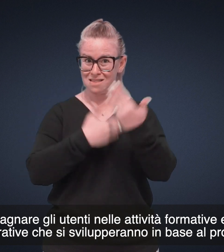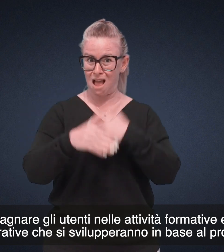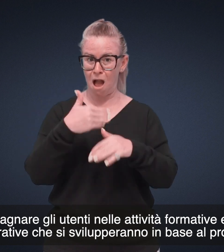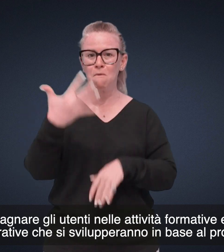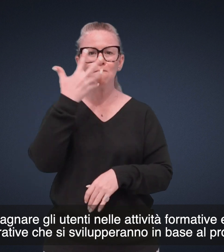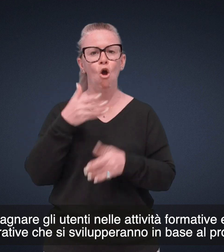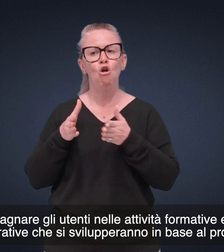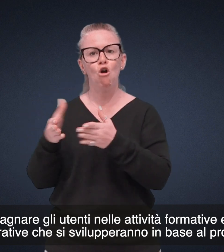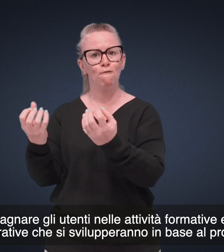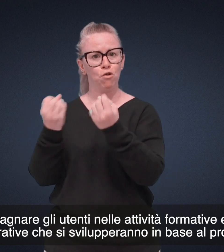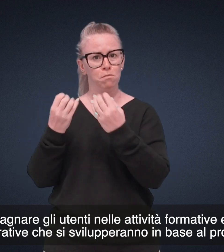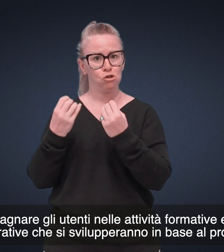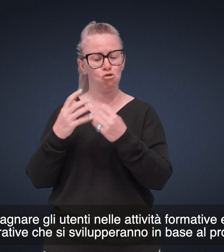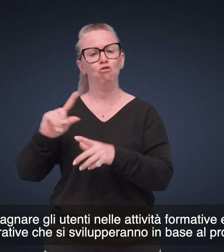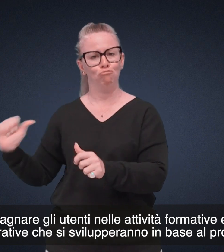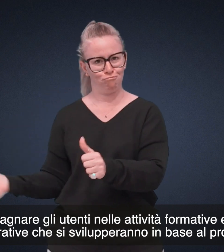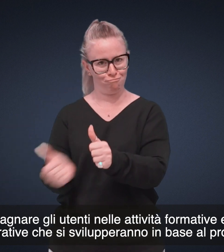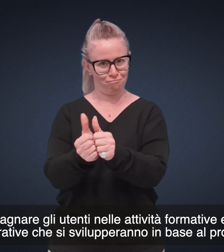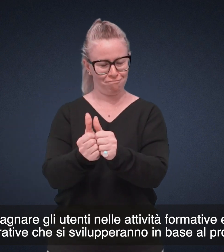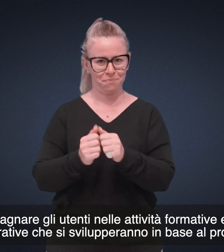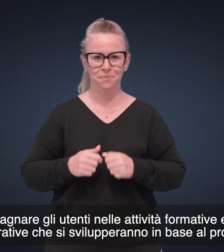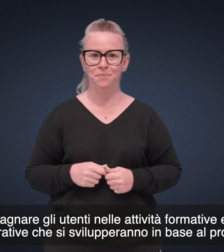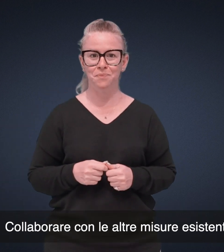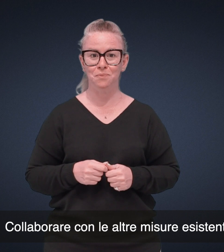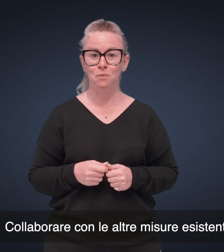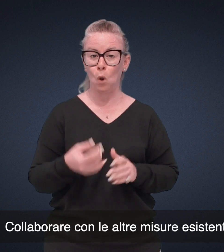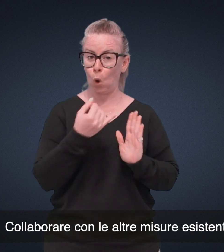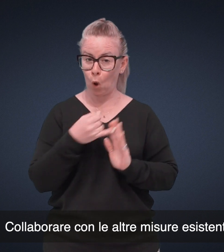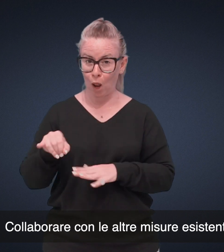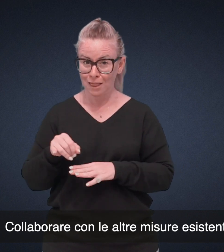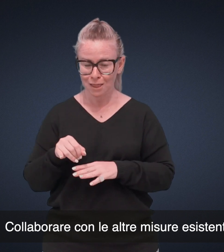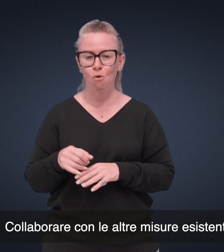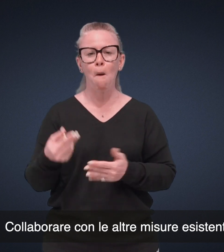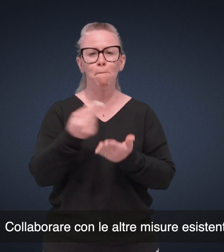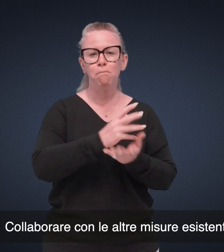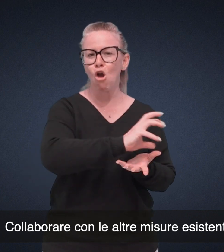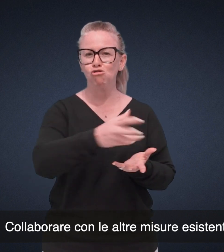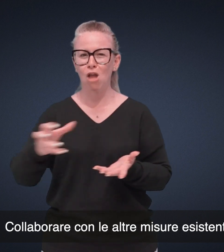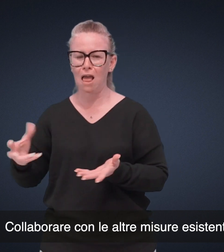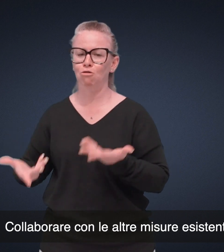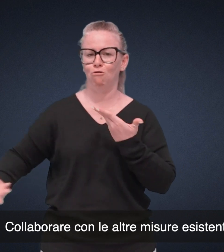formative e o lavorative che si svilupperanno in base al progetto Collaborare con le altre misure esistenti